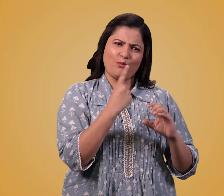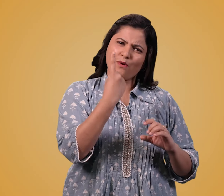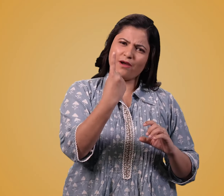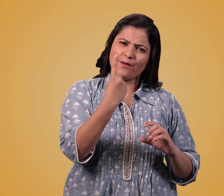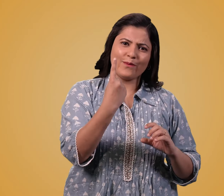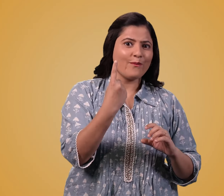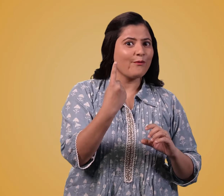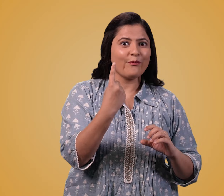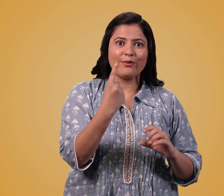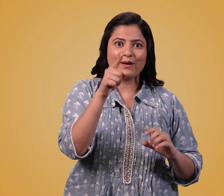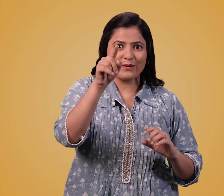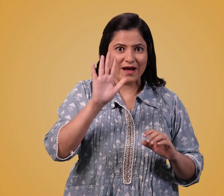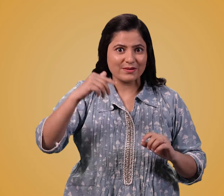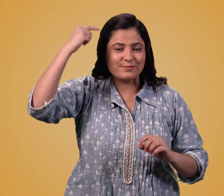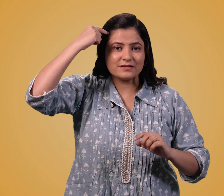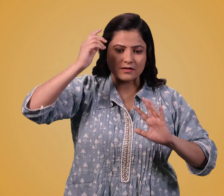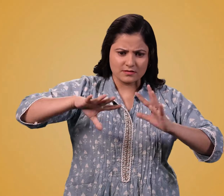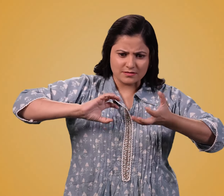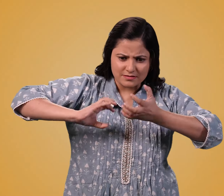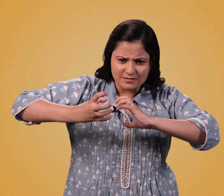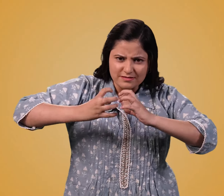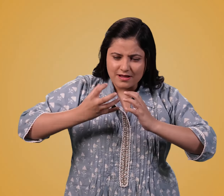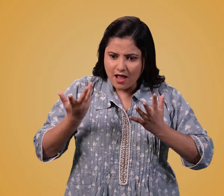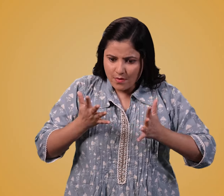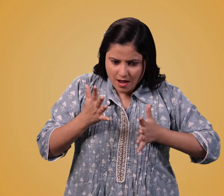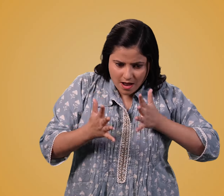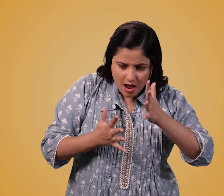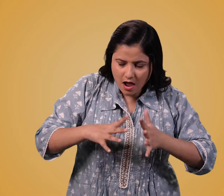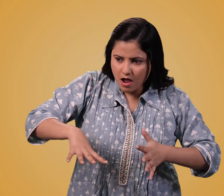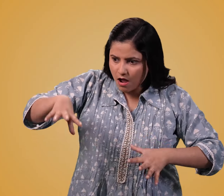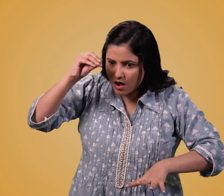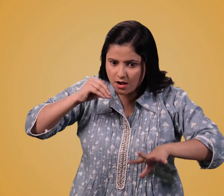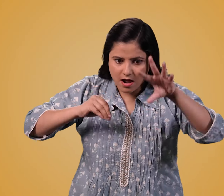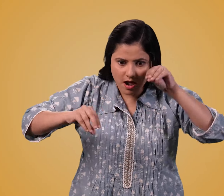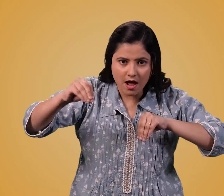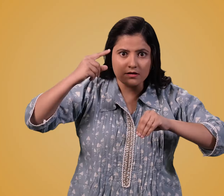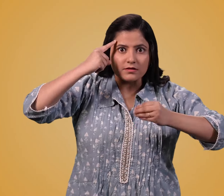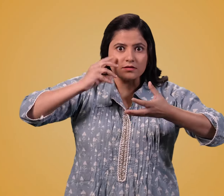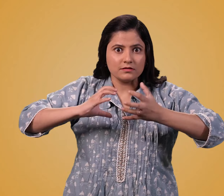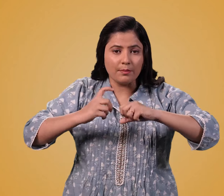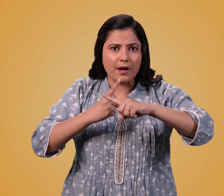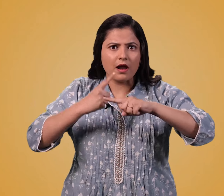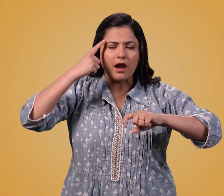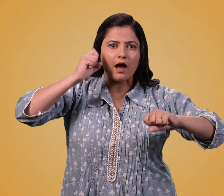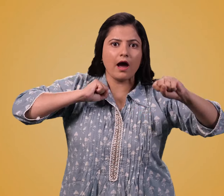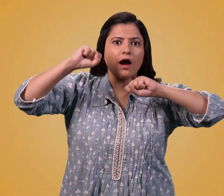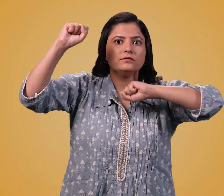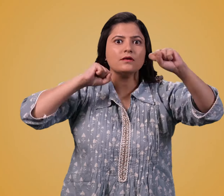बारे में नहीं है सांकेतिक भाषा सीखते समय आप आपके दिमाग को सक्रियर रखते हैं और